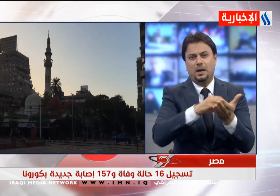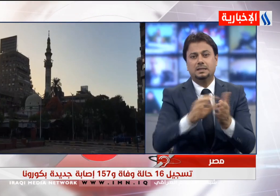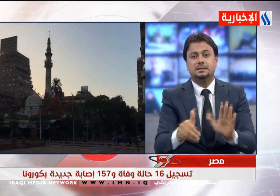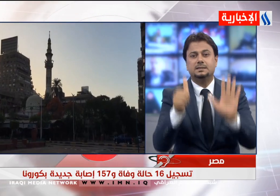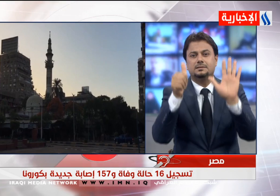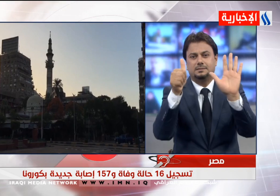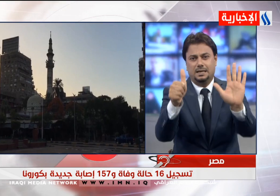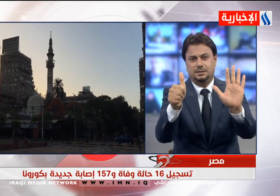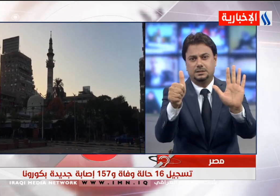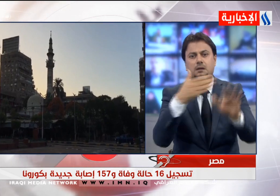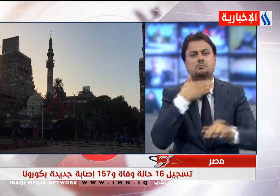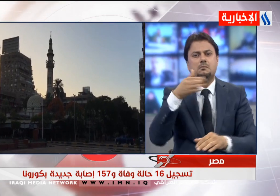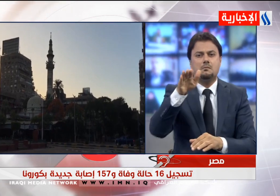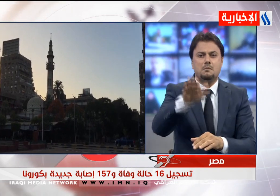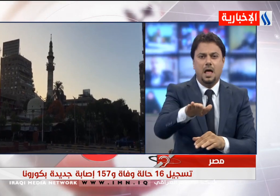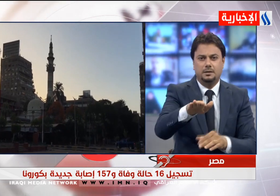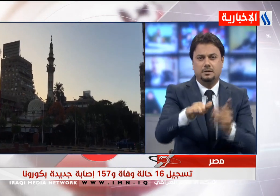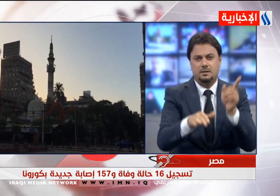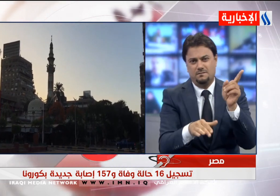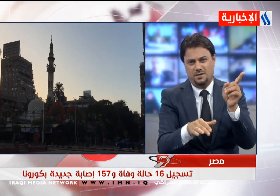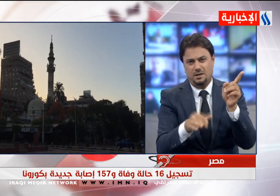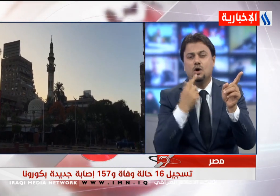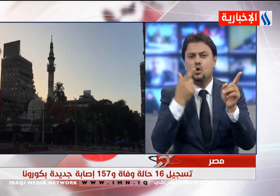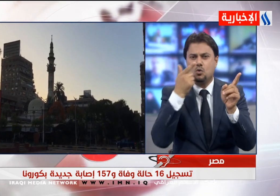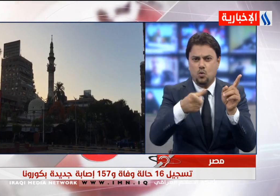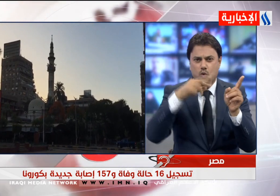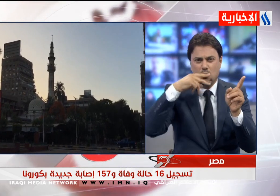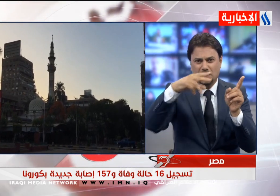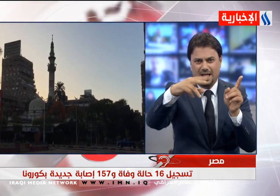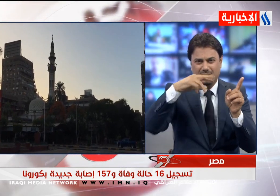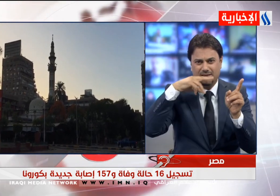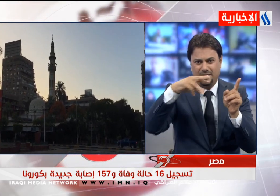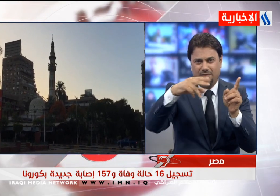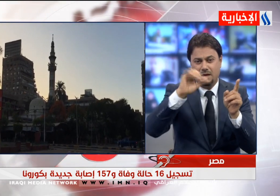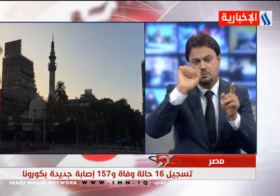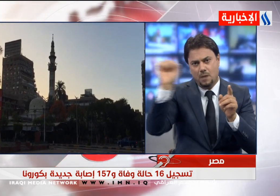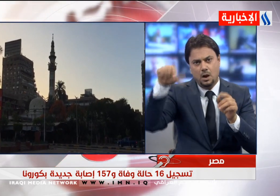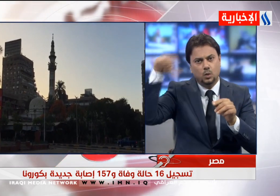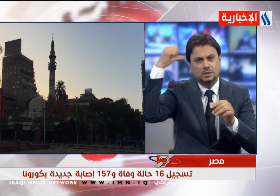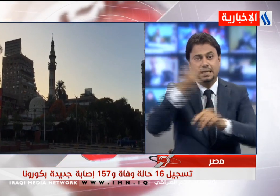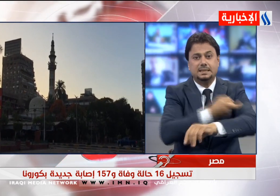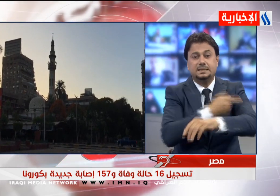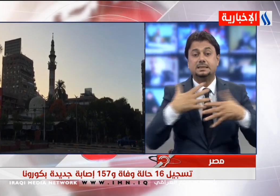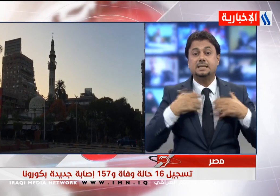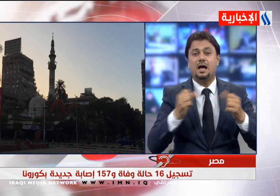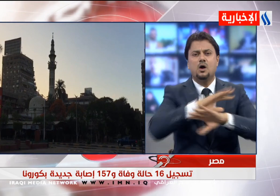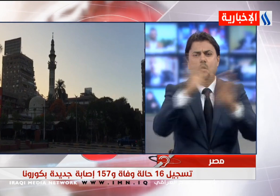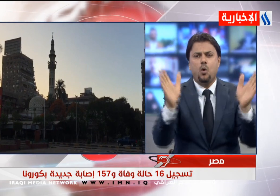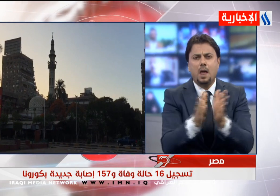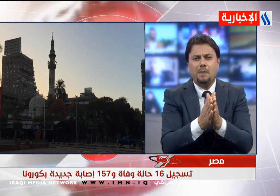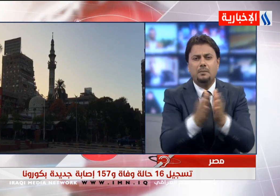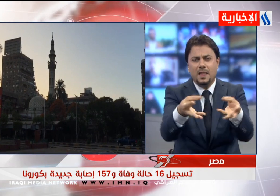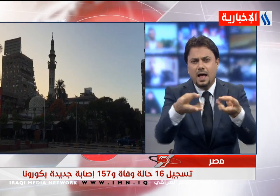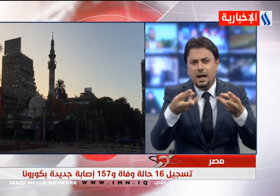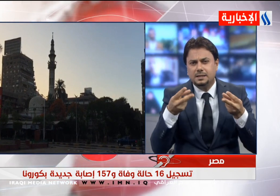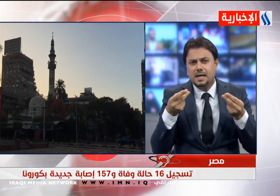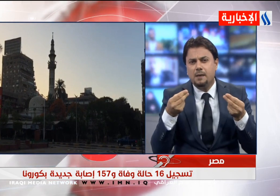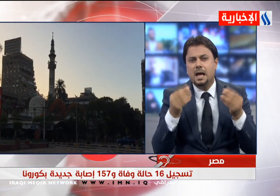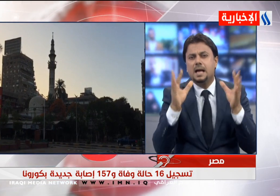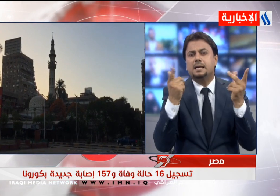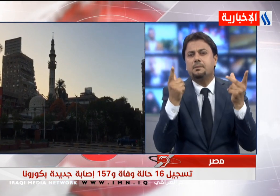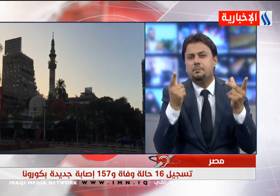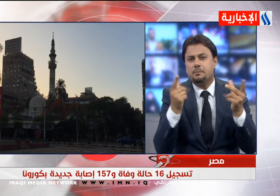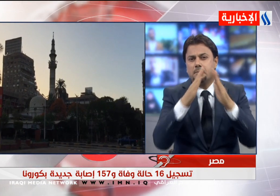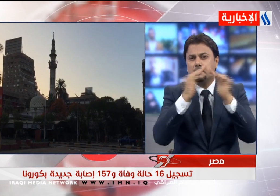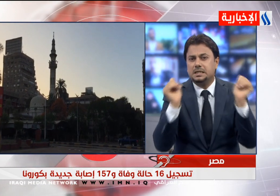حالة وفاة وفاد المتحدث باسم الوزارة خالد مجاهد بأن أجملية الإصابات بفيروس كورونا المسجل في